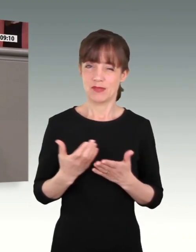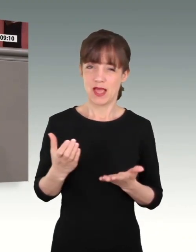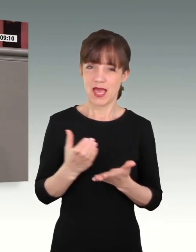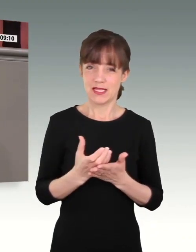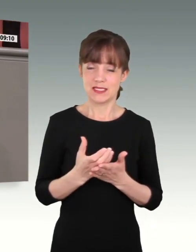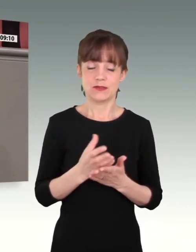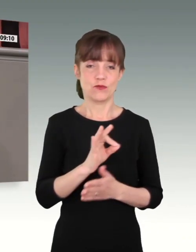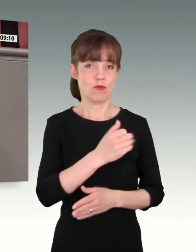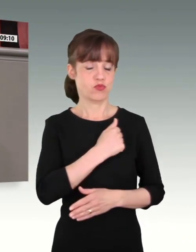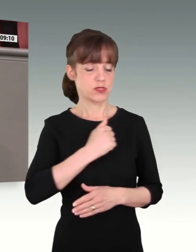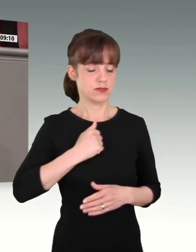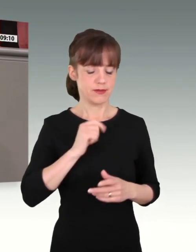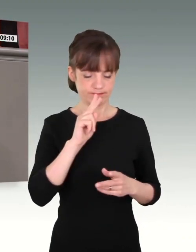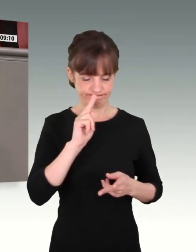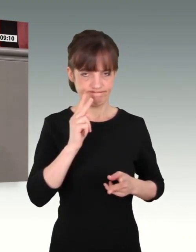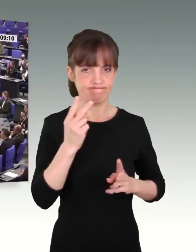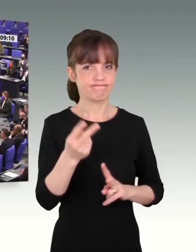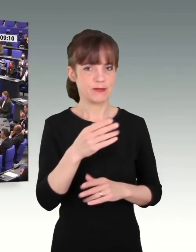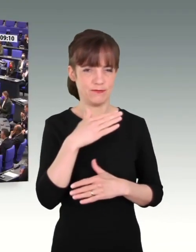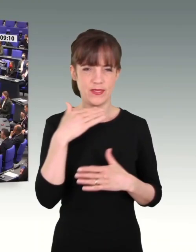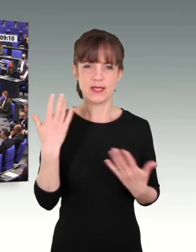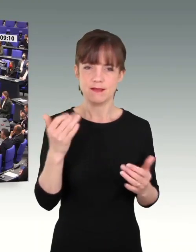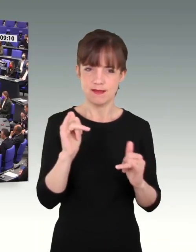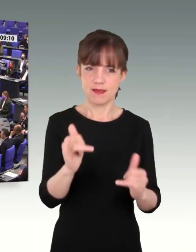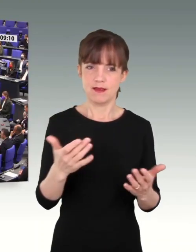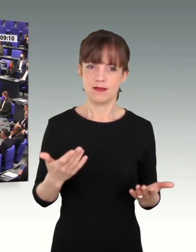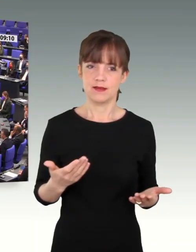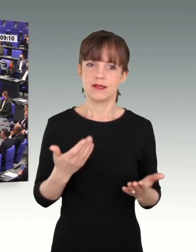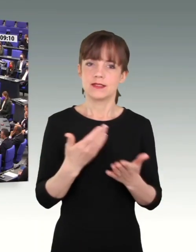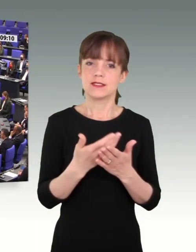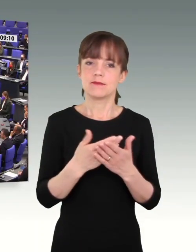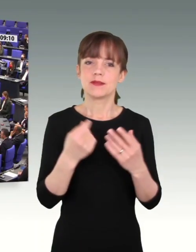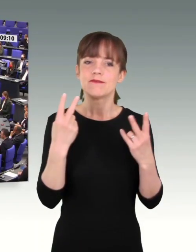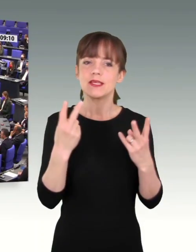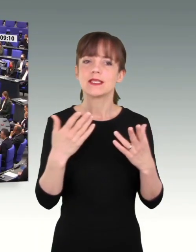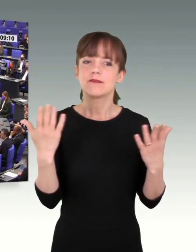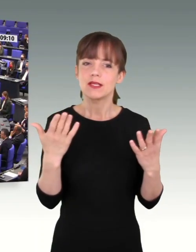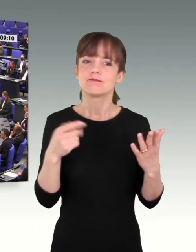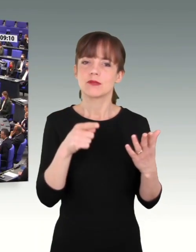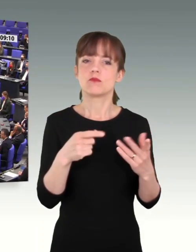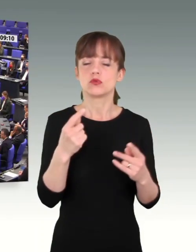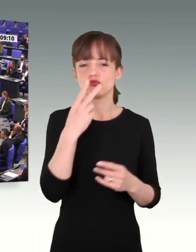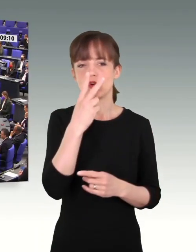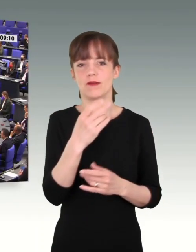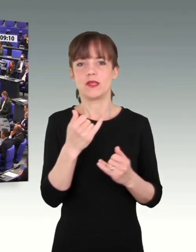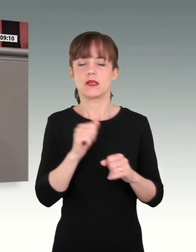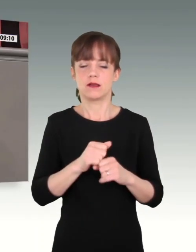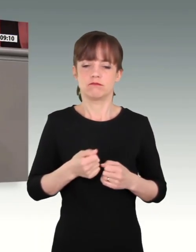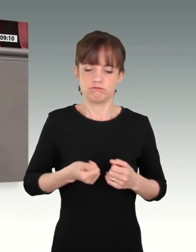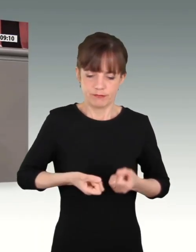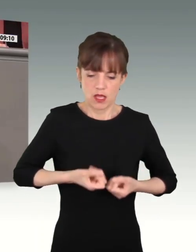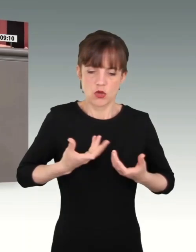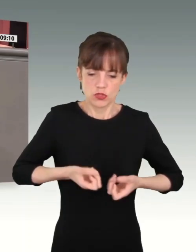Und es ist auch wichtig, meine Damen und Herren, für künftige und laufende Einsätze. Es muss klar sein, mit welchen Zielen geht die